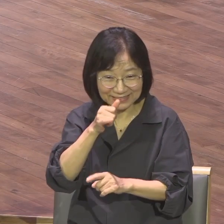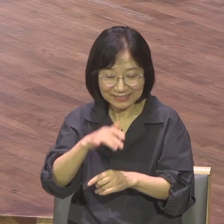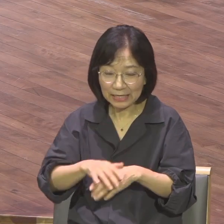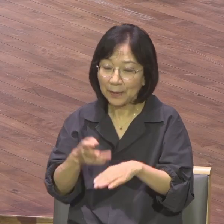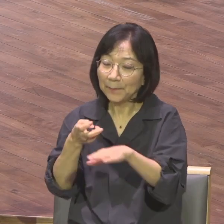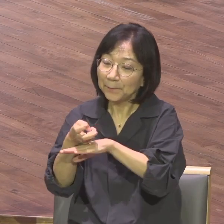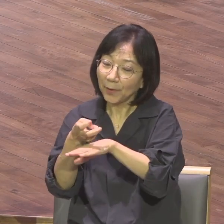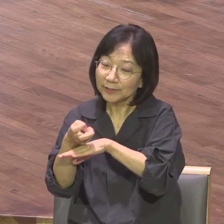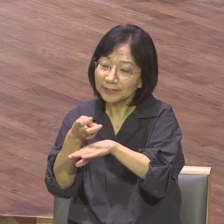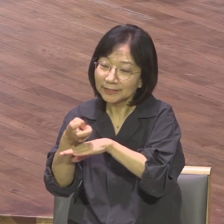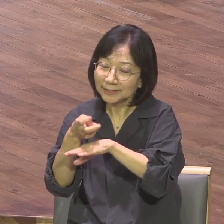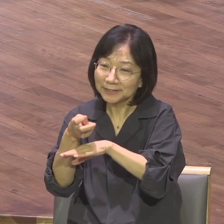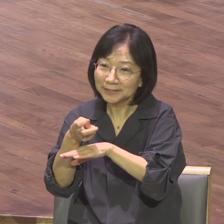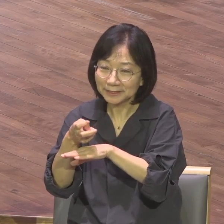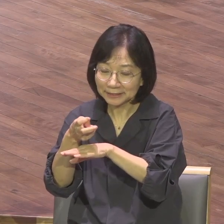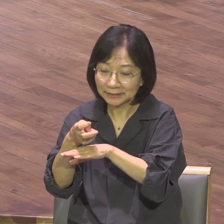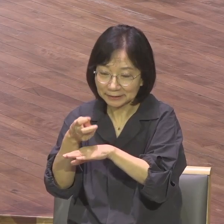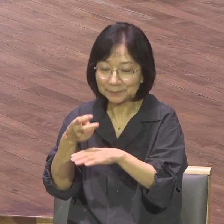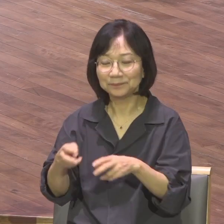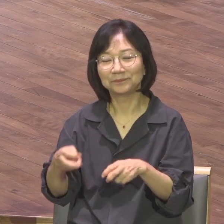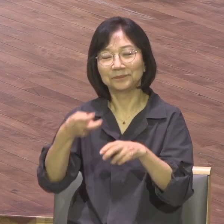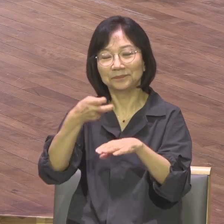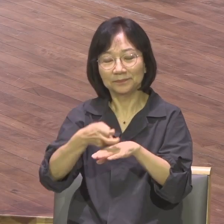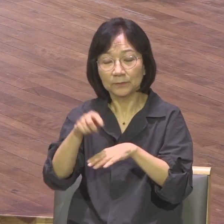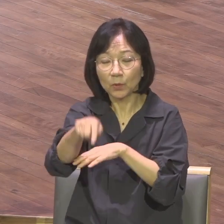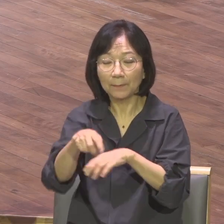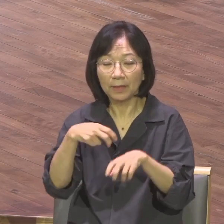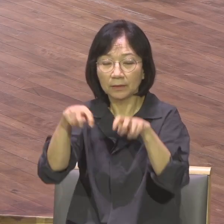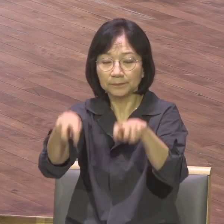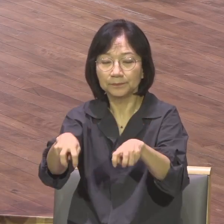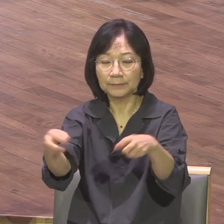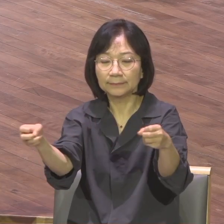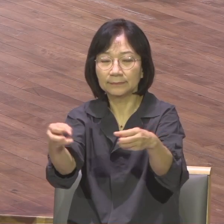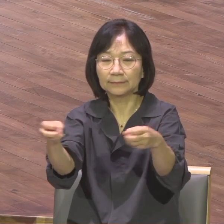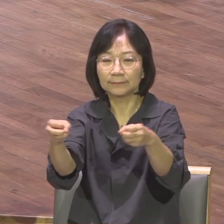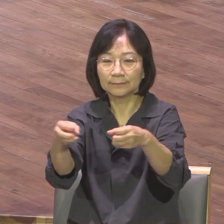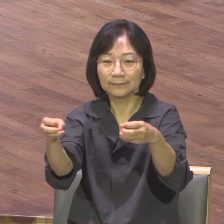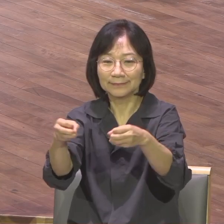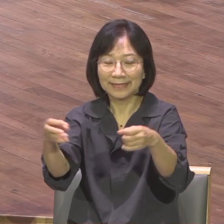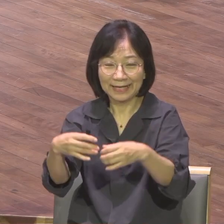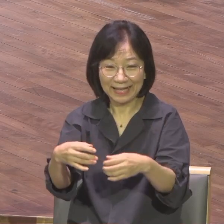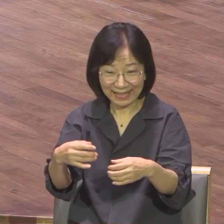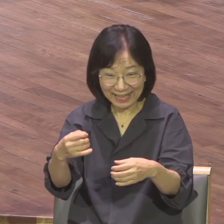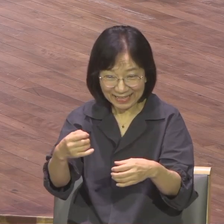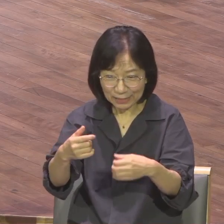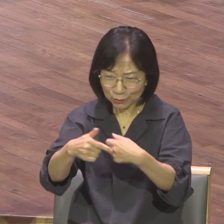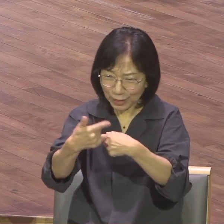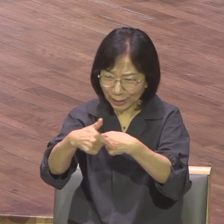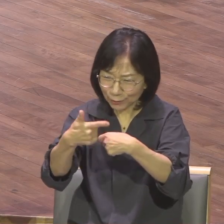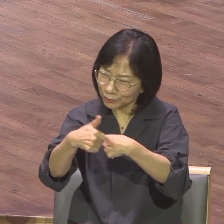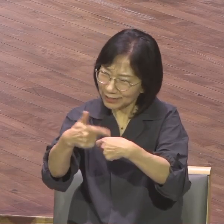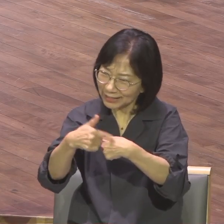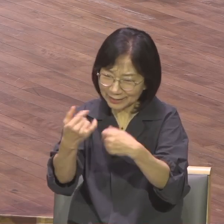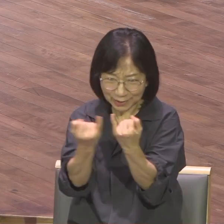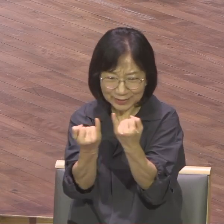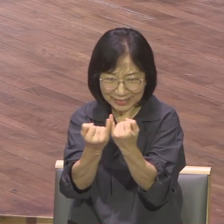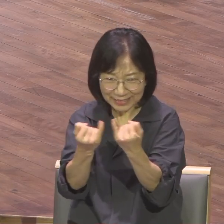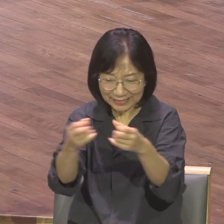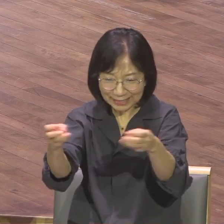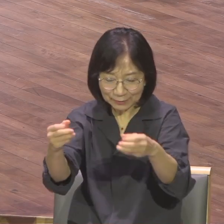고학년인 것 같아요 앉아서 대화를 하는데요 제 주특기가 남의 얘기 듣는 거거든요 잘 듣습니다 길을 쭉 타고 있는데 뭐라